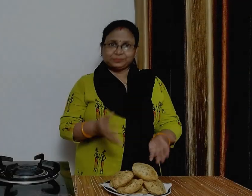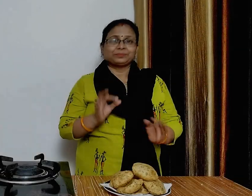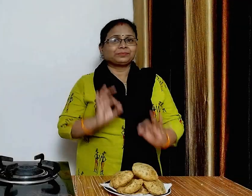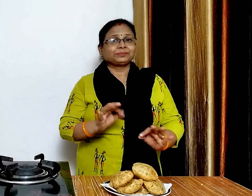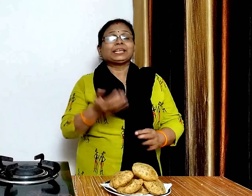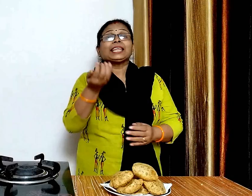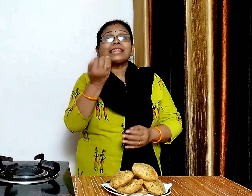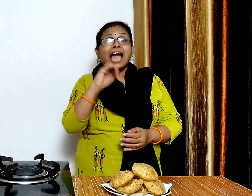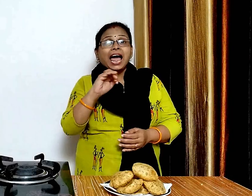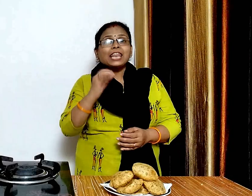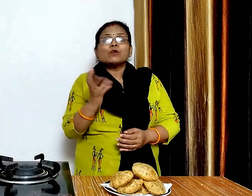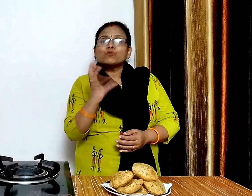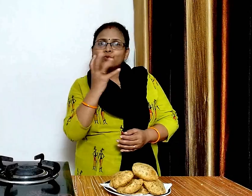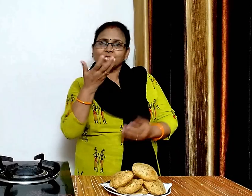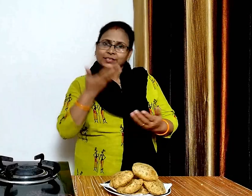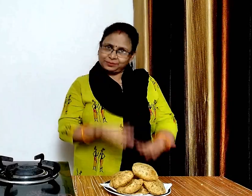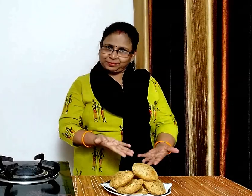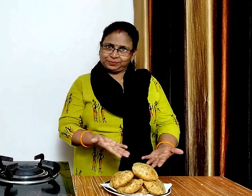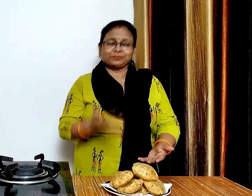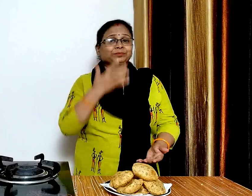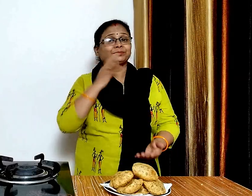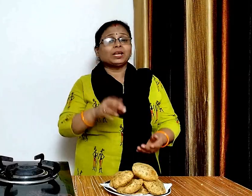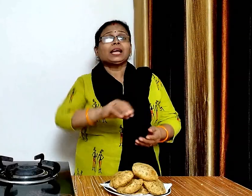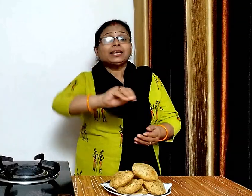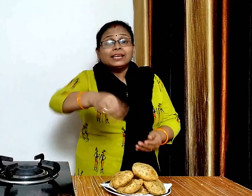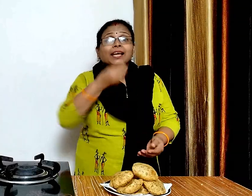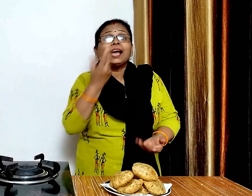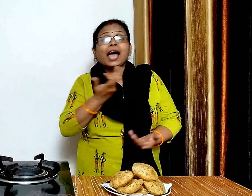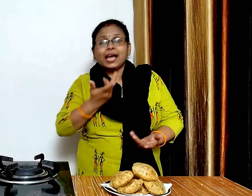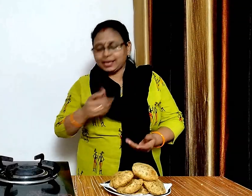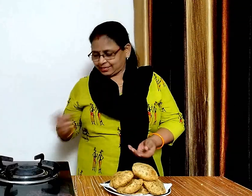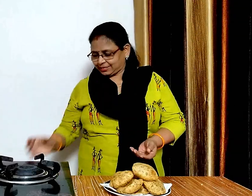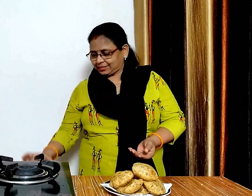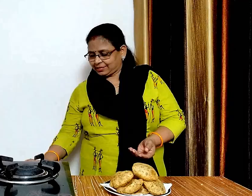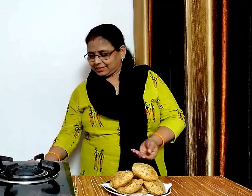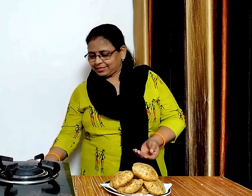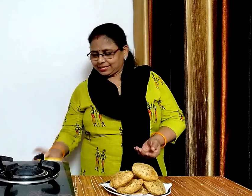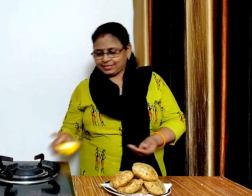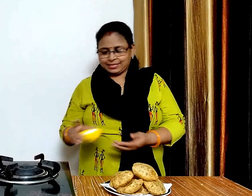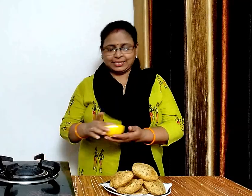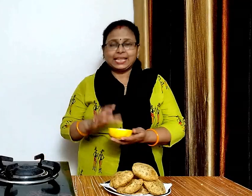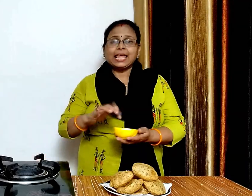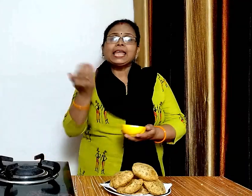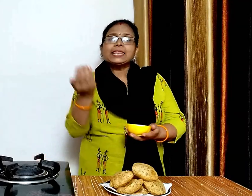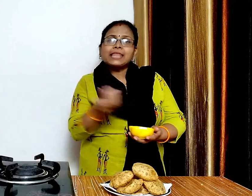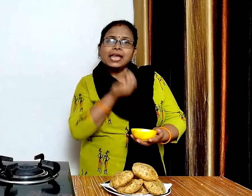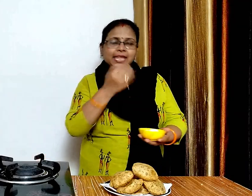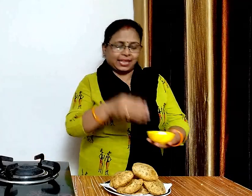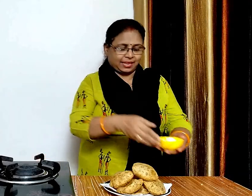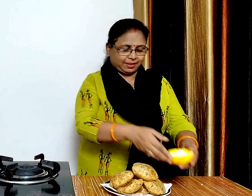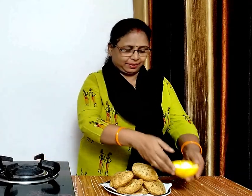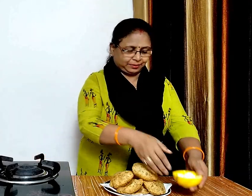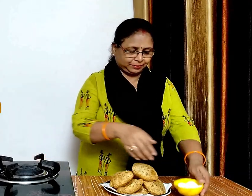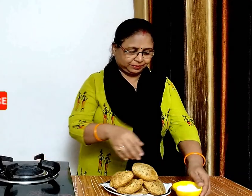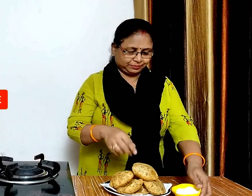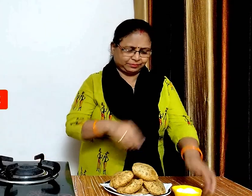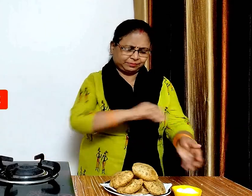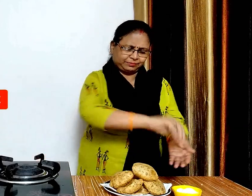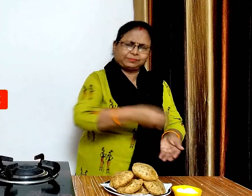और अब दाल की पूरी बनके तयार है ये खान में बहुती स्वादिश्ट होती है आप इसे धई के साथ एंजॉय कर सकते हैं अगर